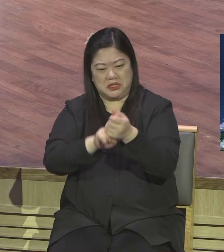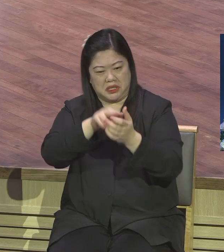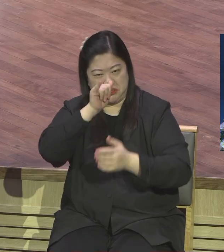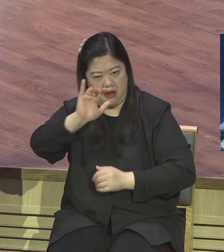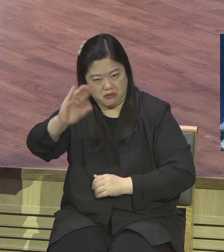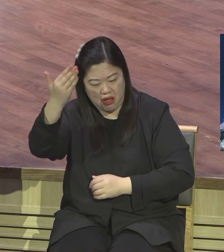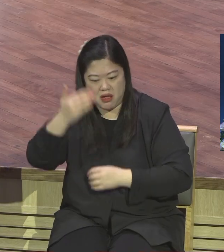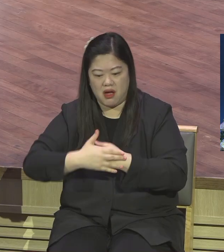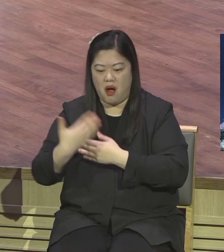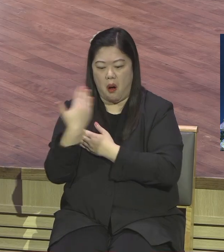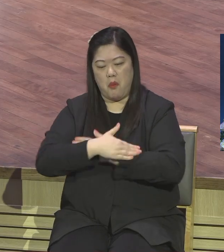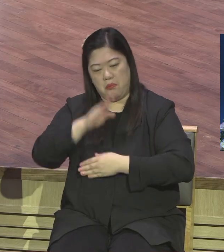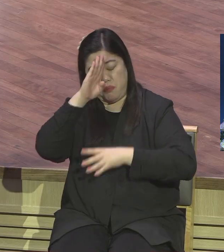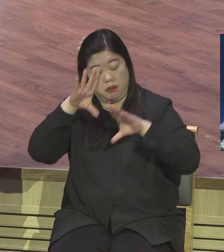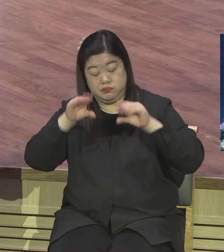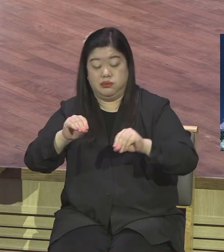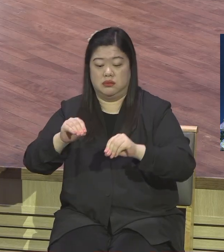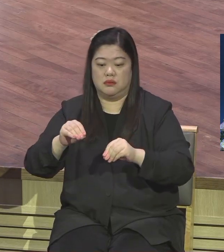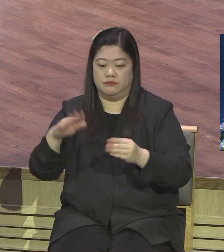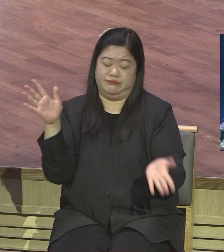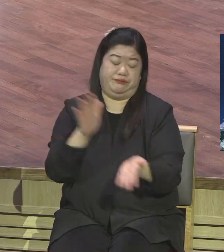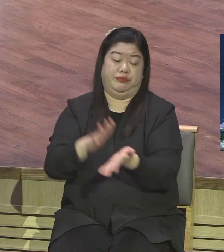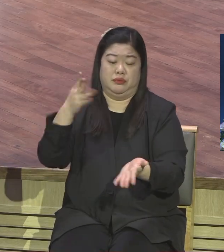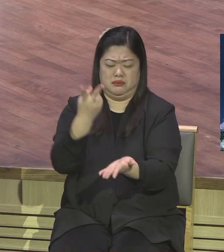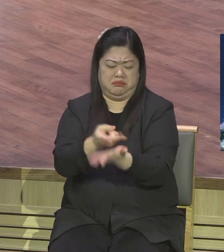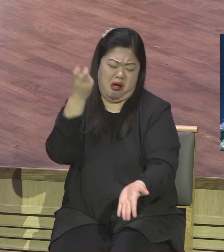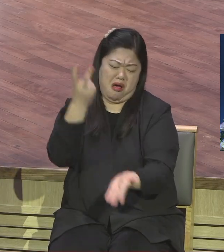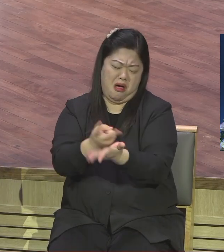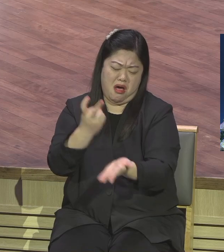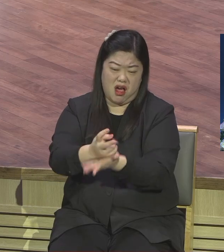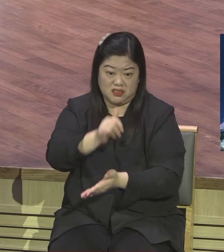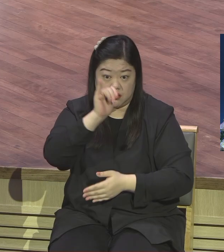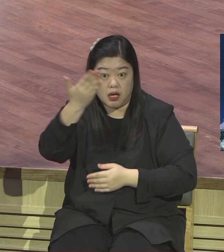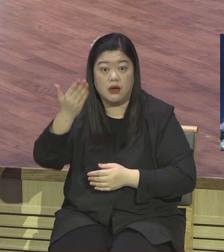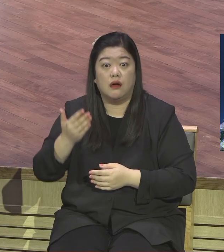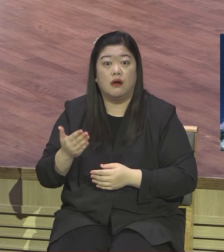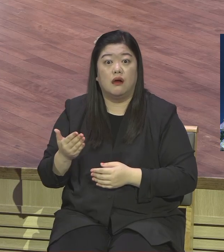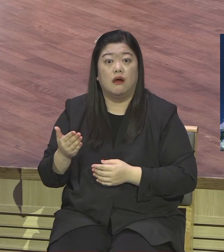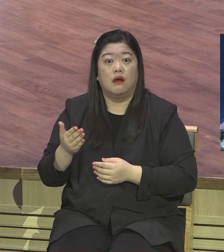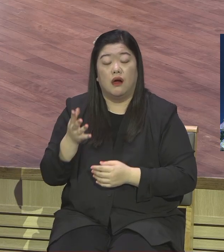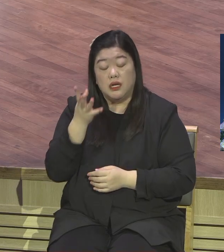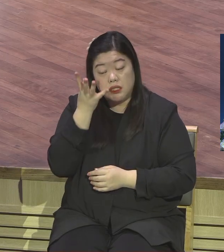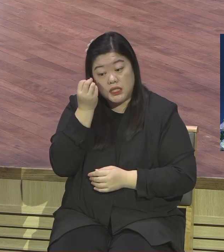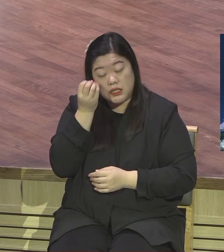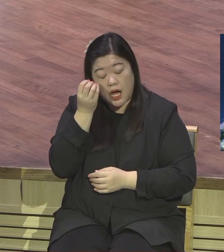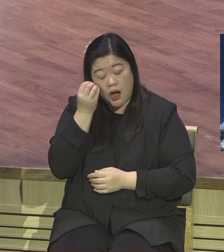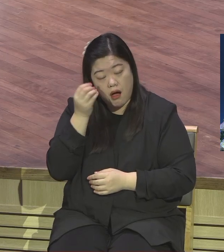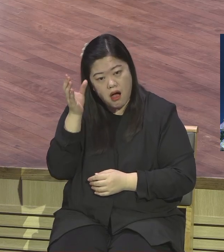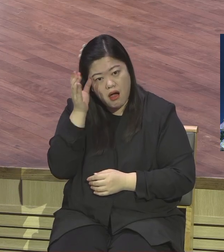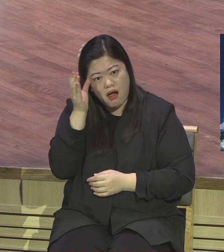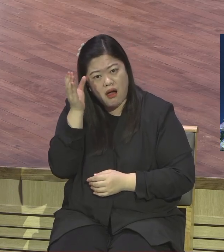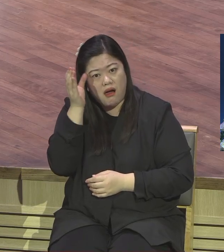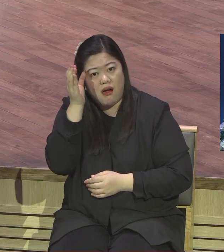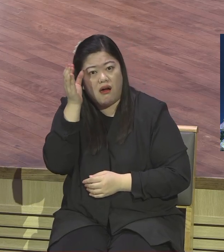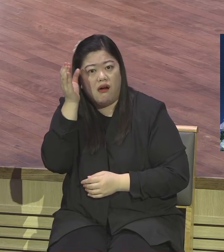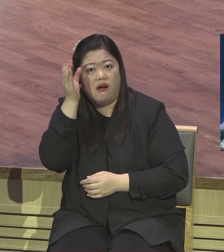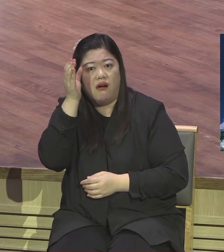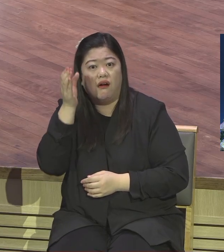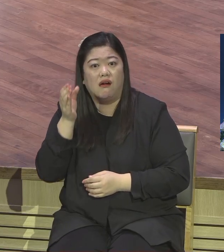막 몸이 열이 나고 뭔가 내가 넘어지고 잔파지고 체험을 좀 하고